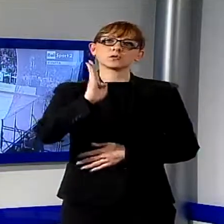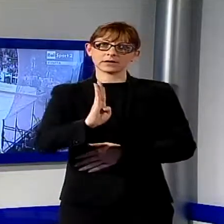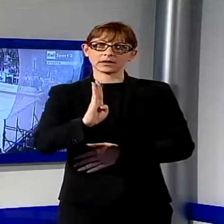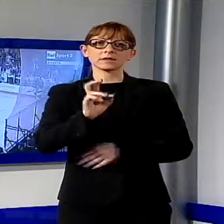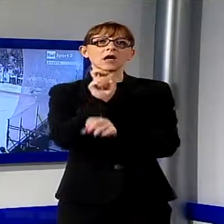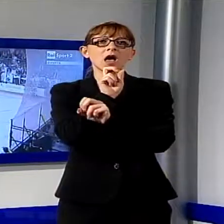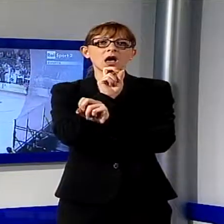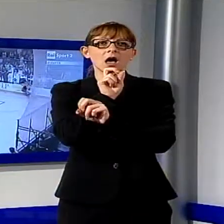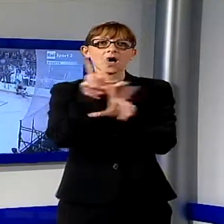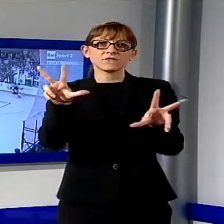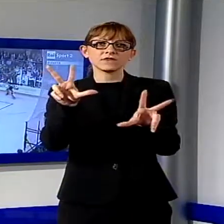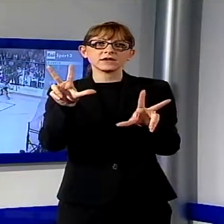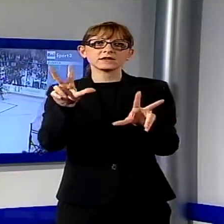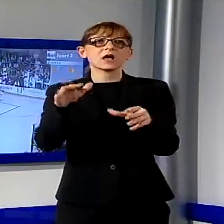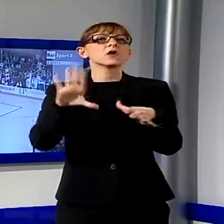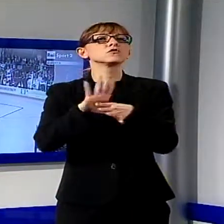finale di campionato.